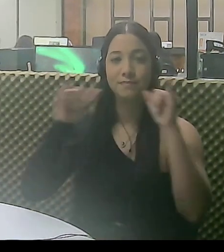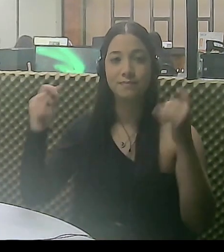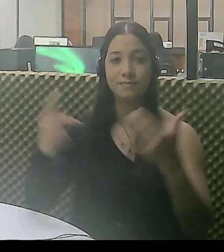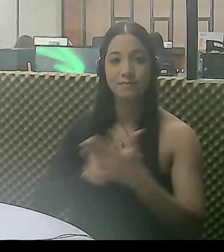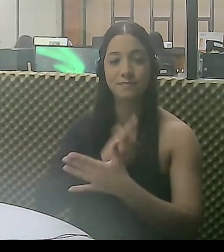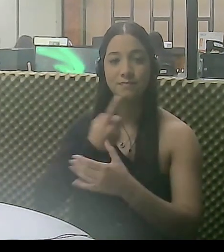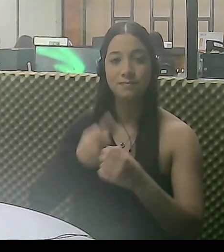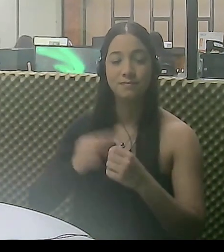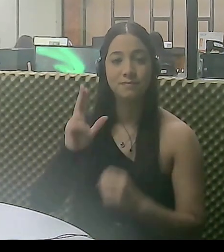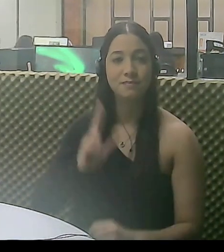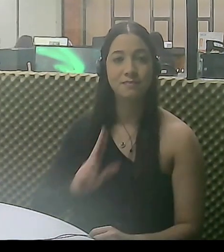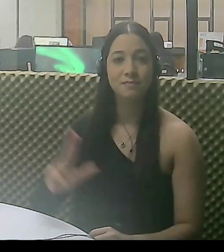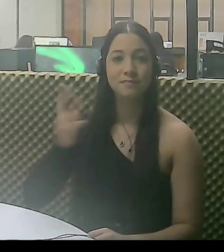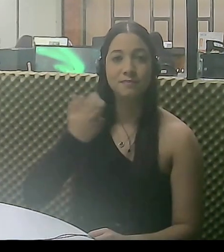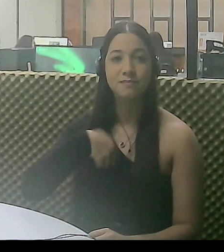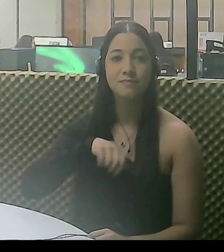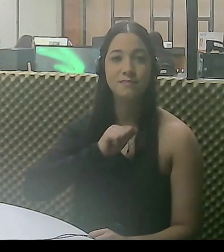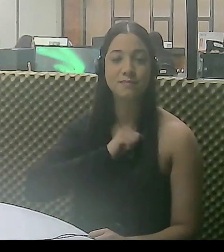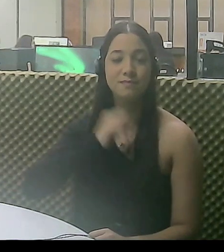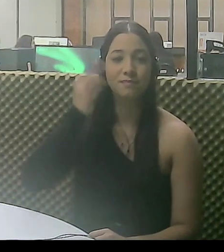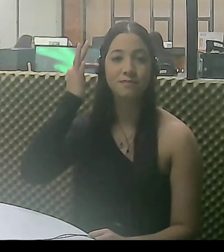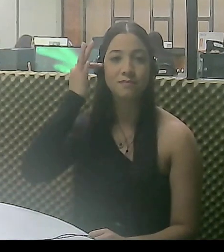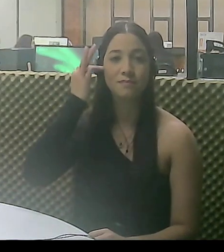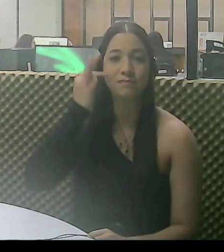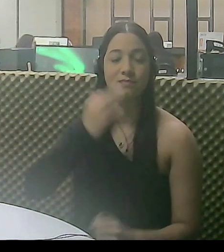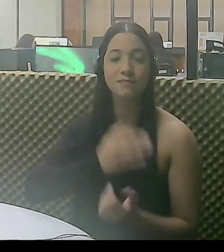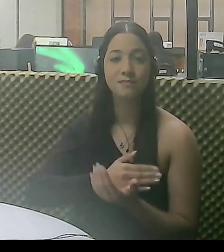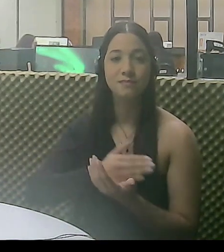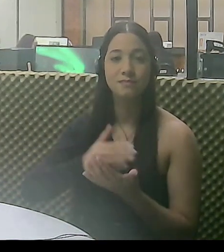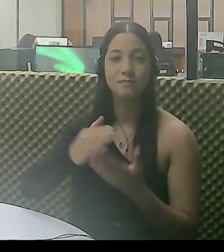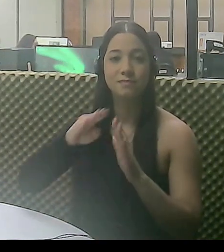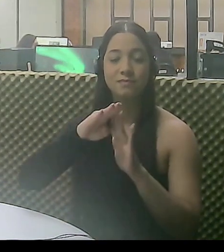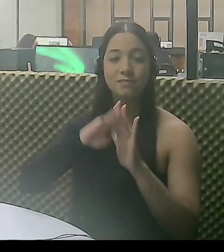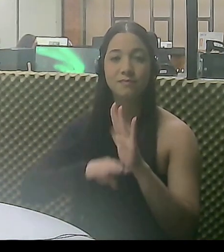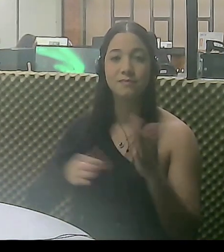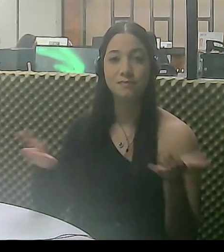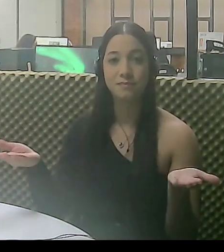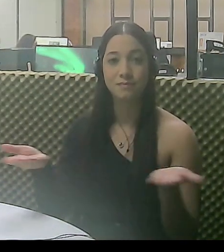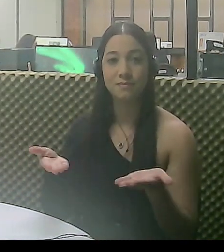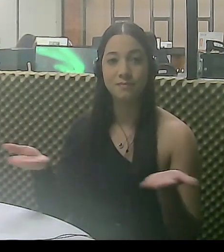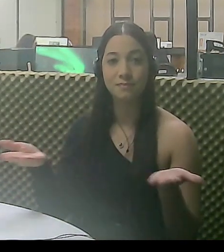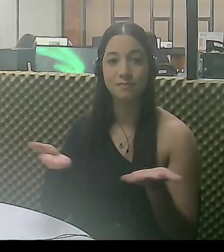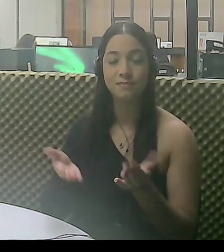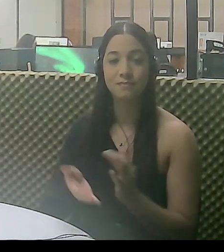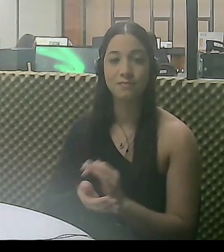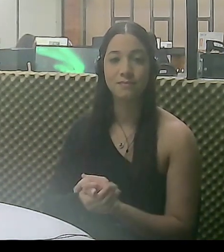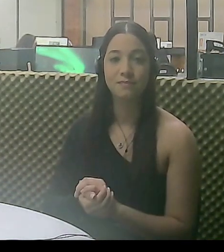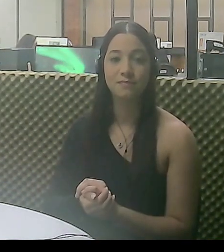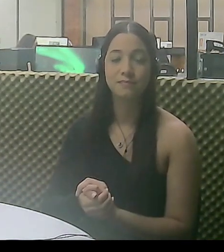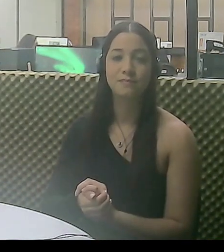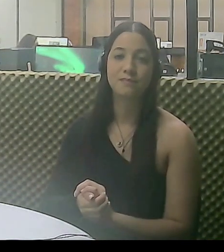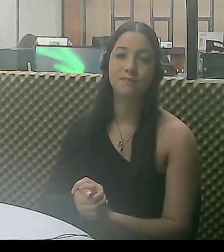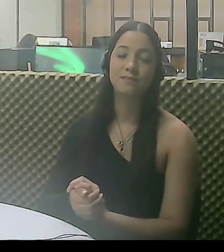de fato acontece em Uberlândia. Eu sou o Fernando Castro e começamos com os destaques da edição de hoje.